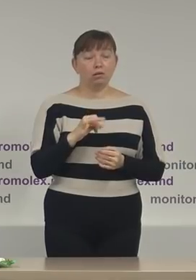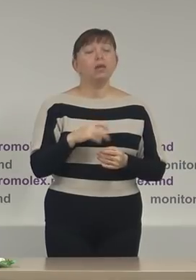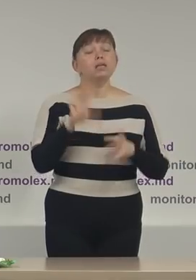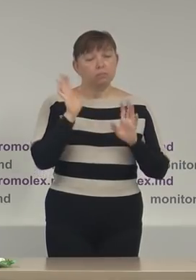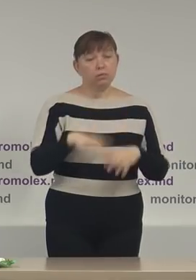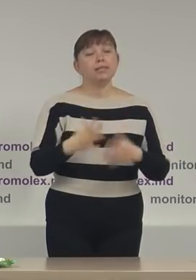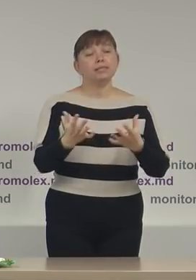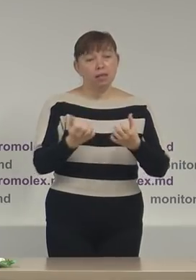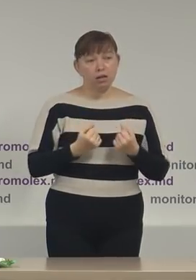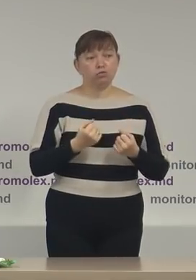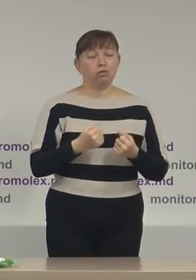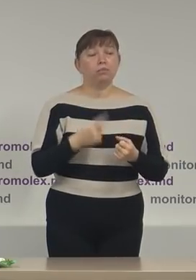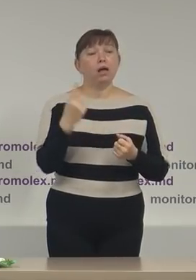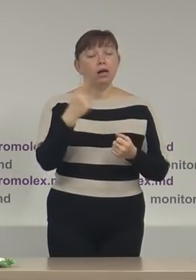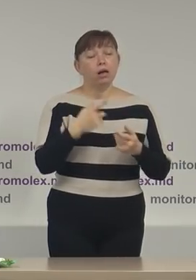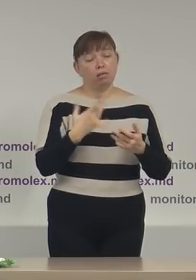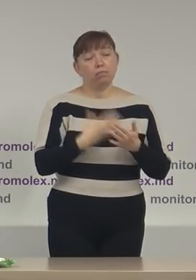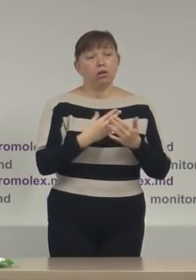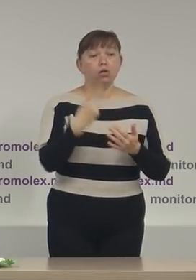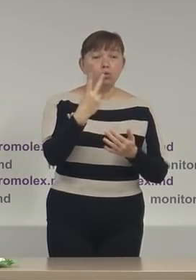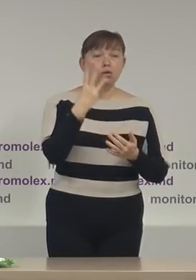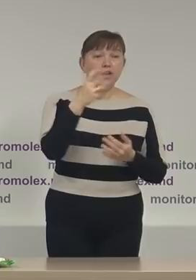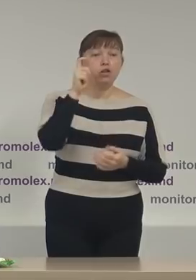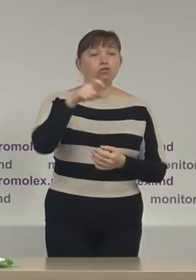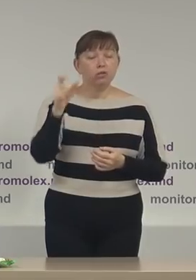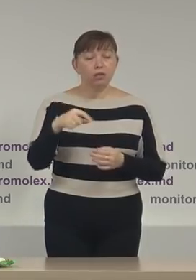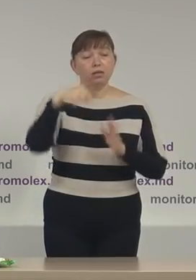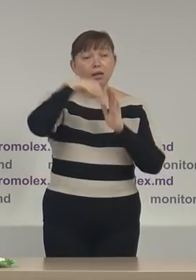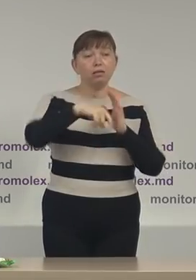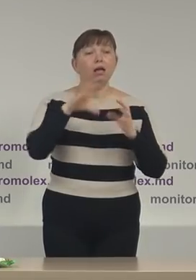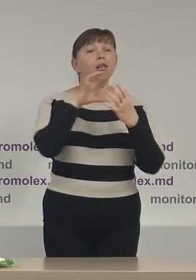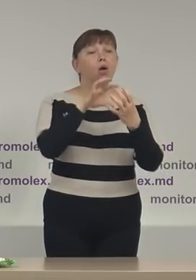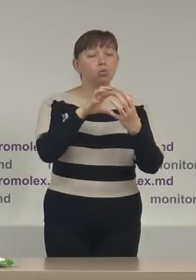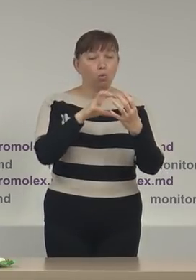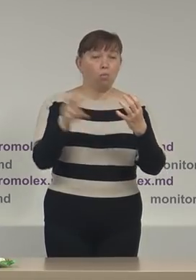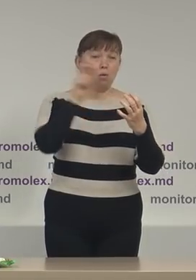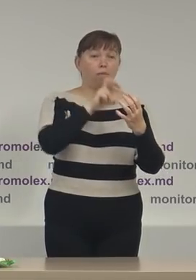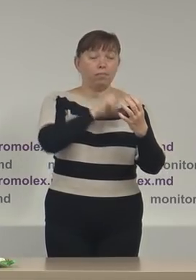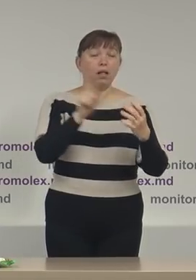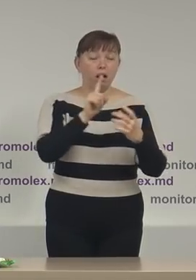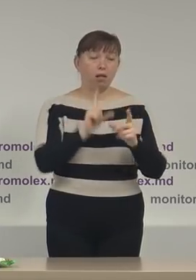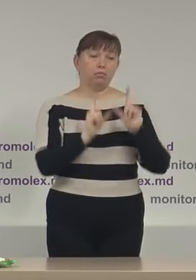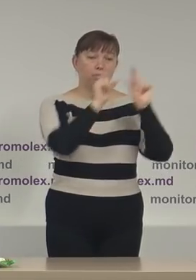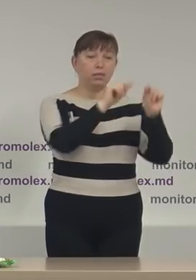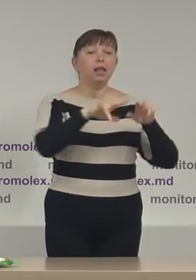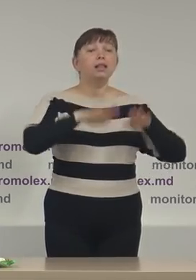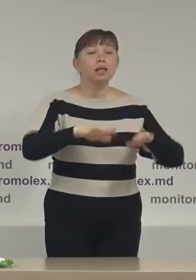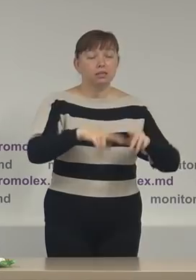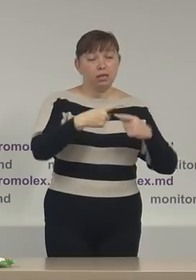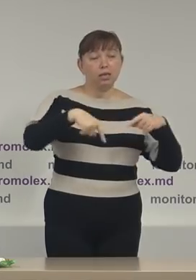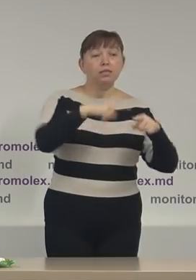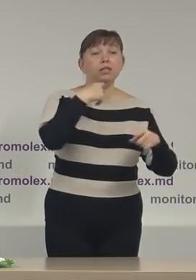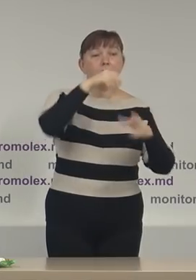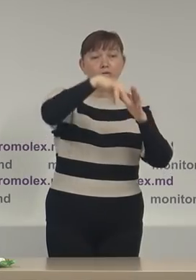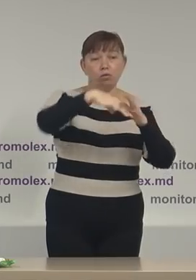acceptă primirea a câte doi, trei cetățeni în automobil pentru a se deplasa la secțiile de votare.